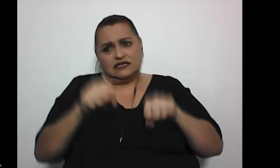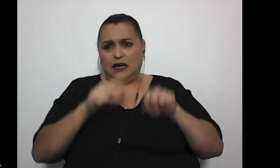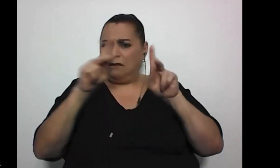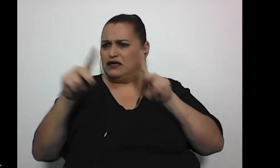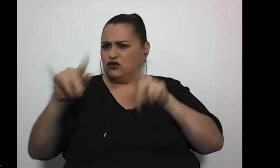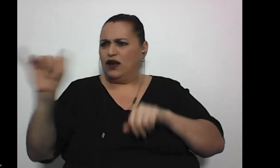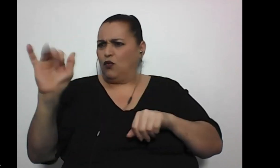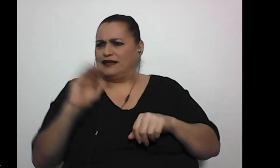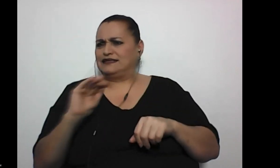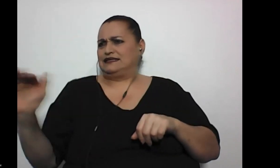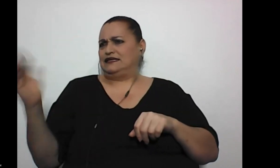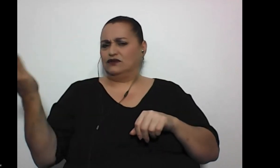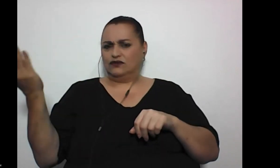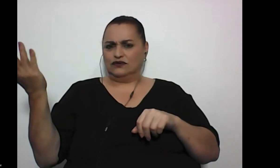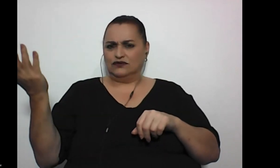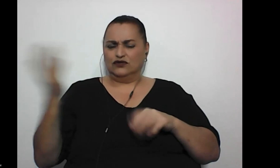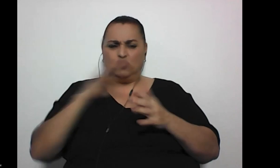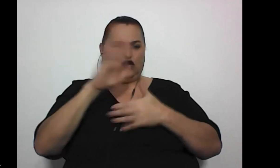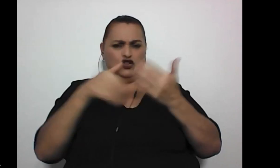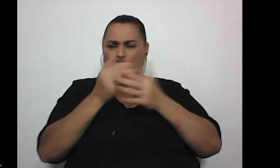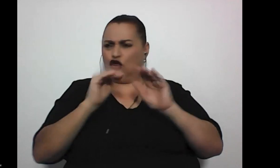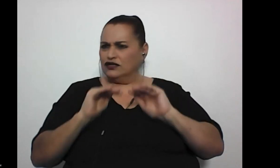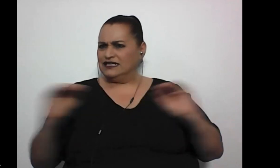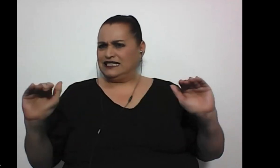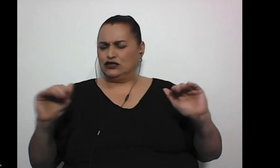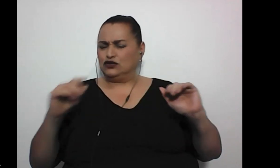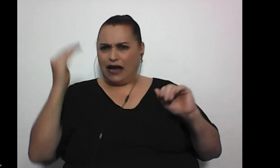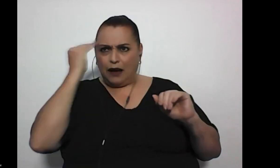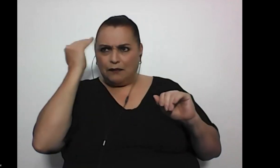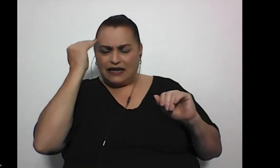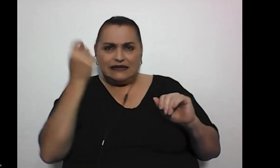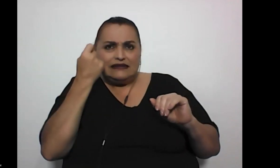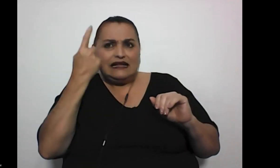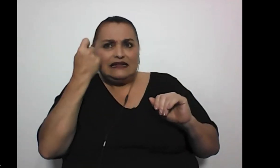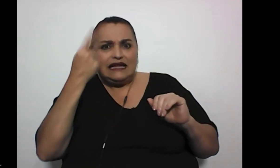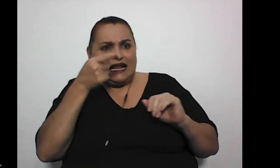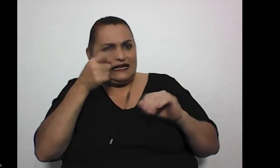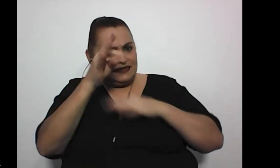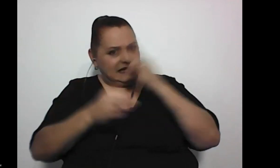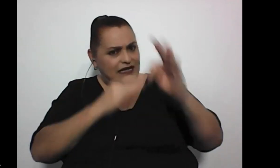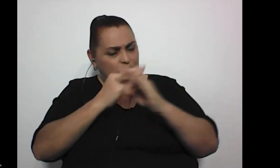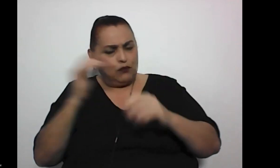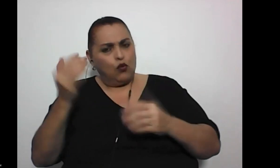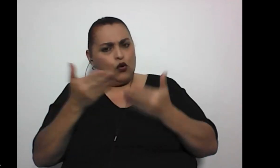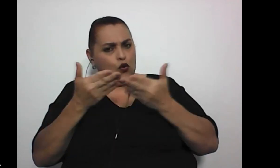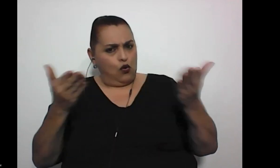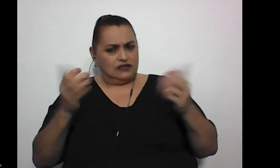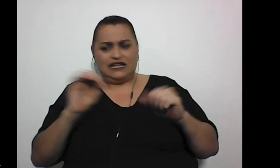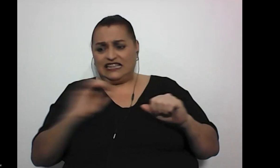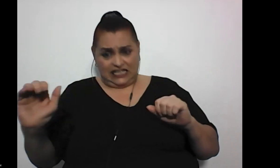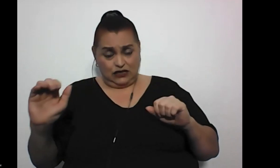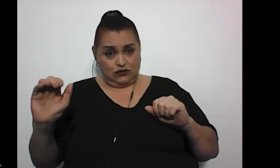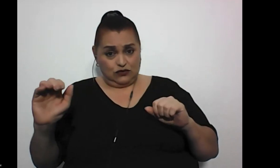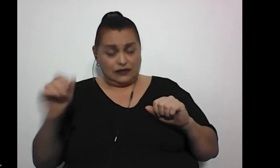le digo todos los niños no tienen tanta capacidad para entender ese tipo de cosas y aún así los niños tienen